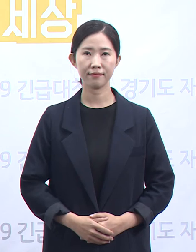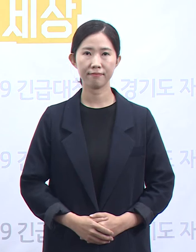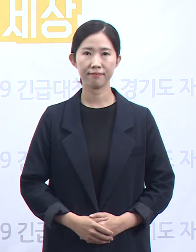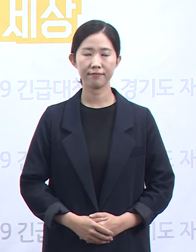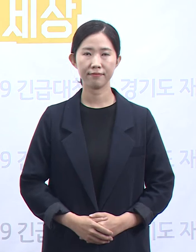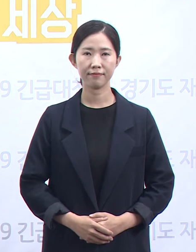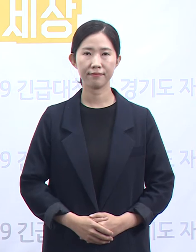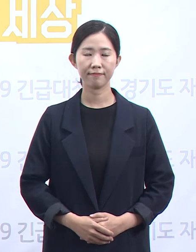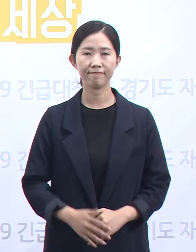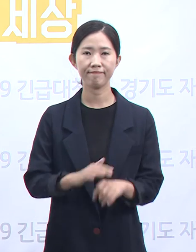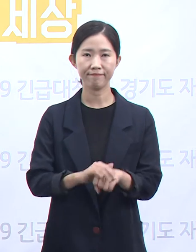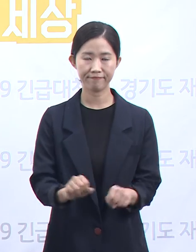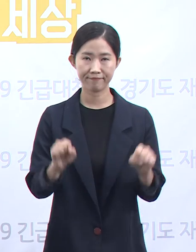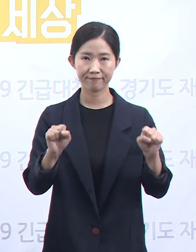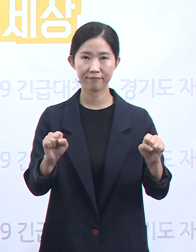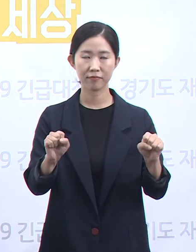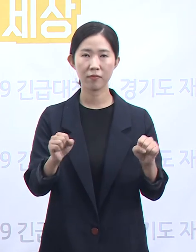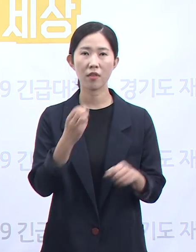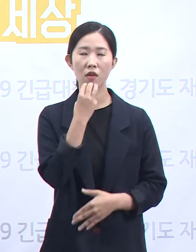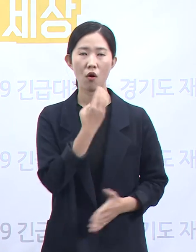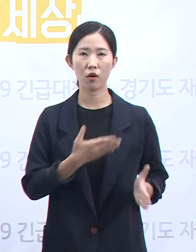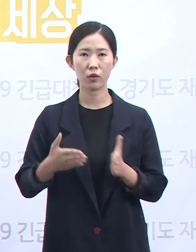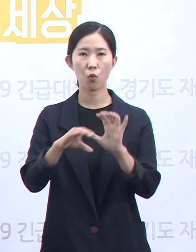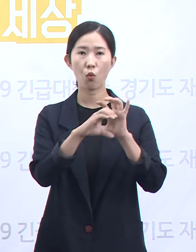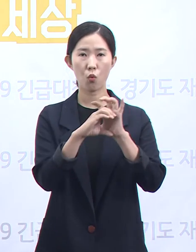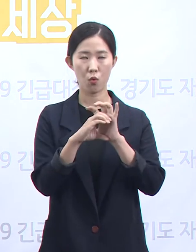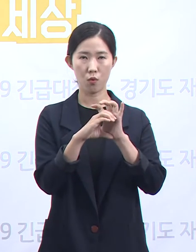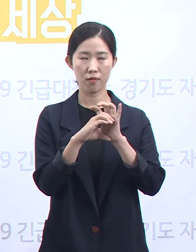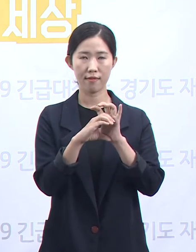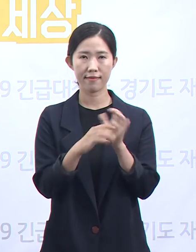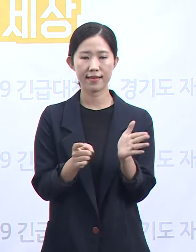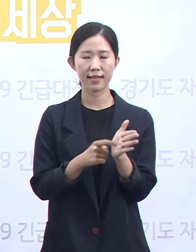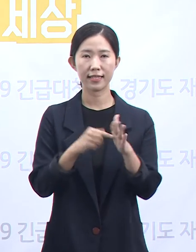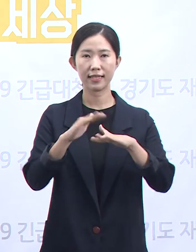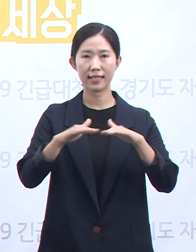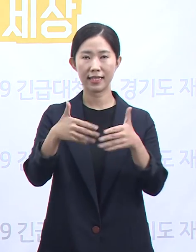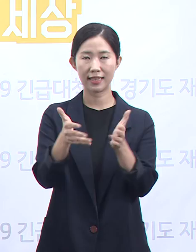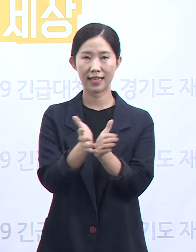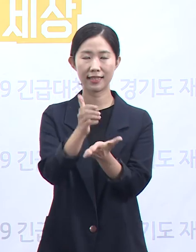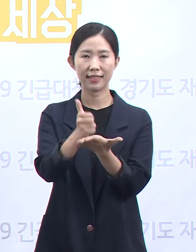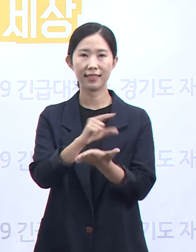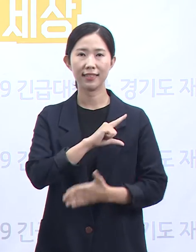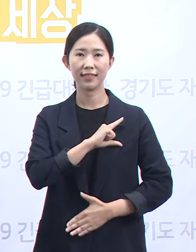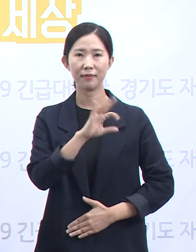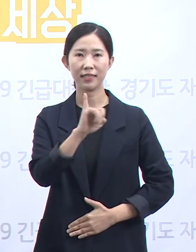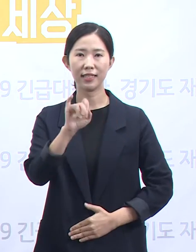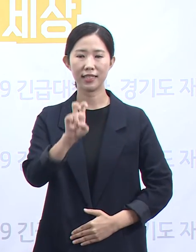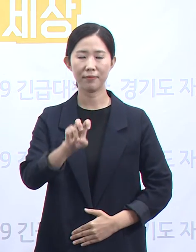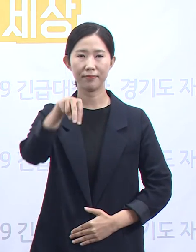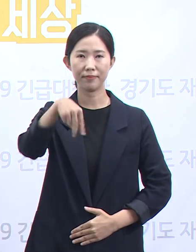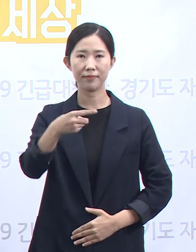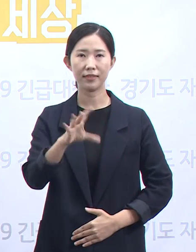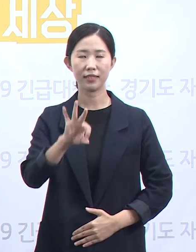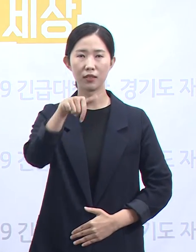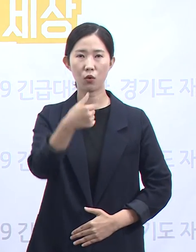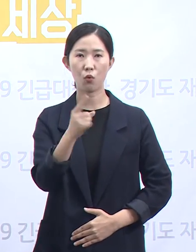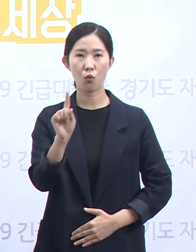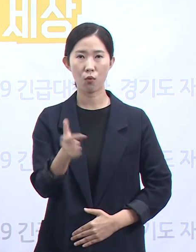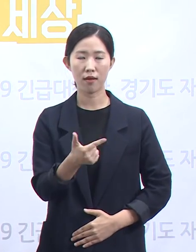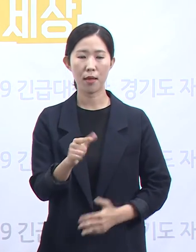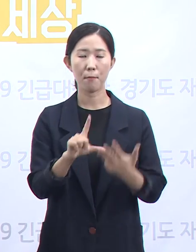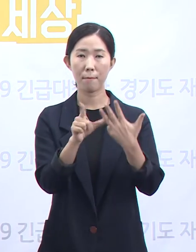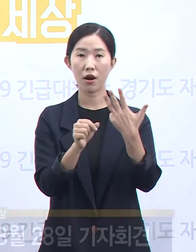네 안녕하십니까. 경기도 코로나19 긴급대책단 임승관입니다. 8월 28일 금요일